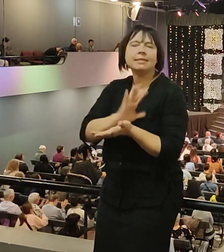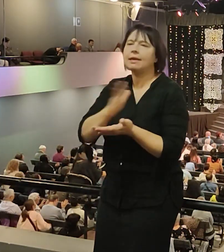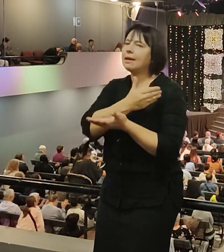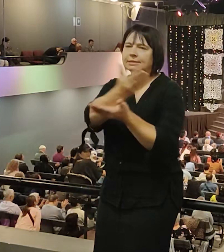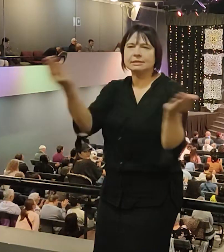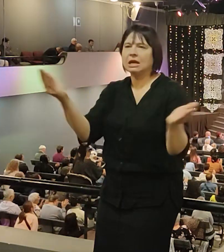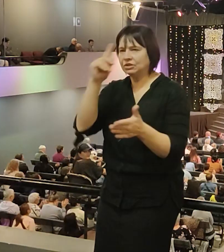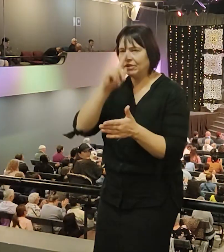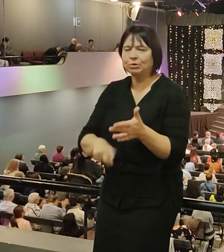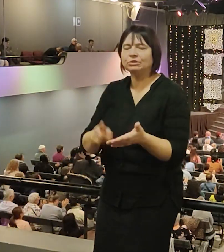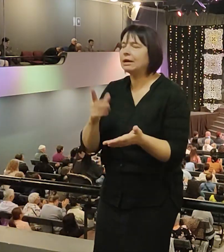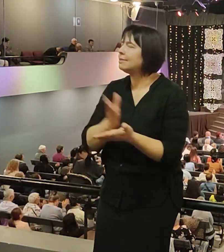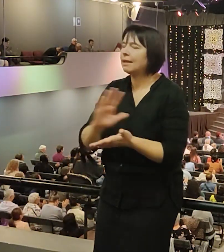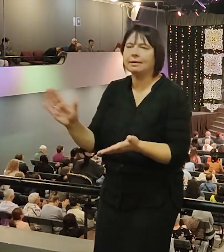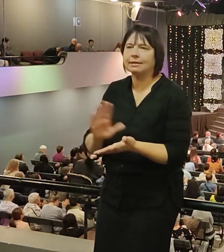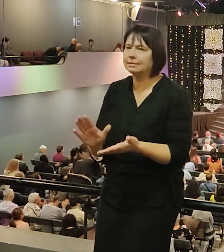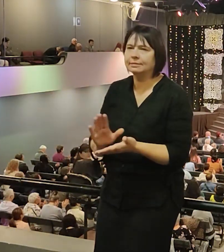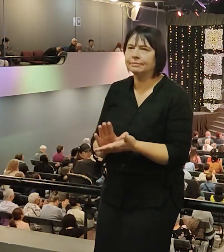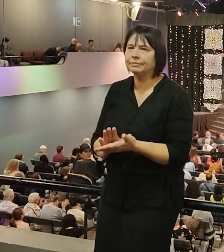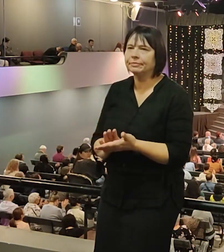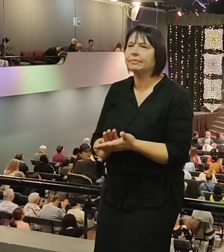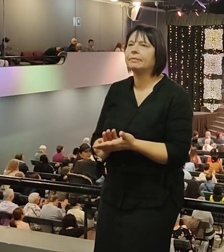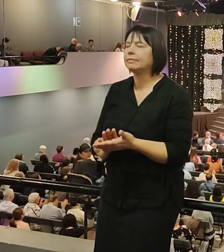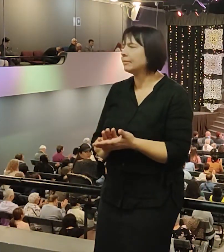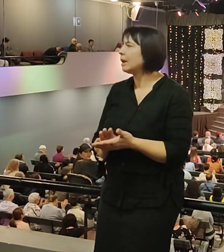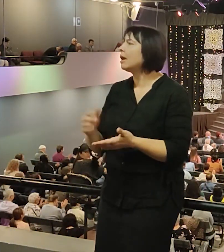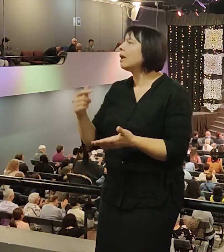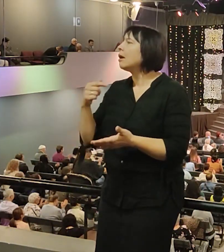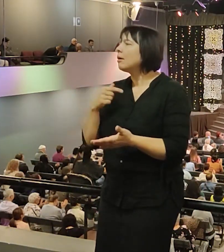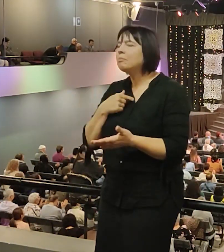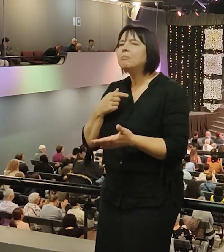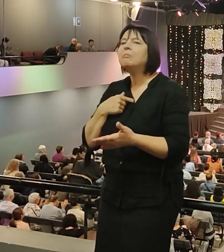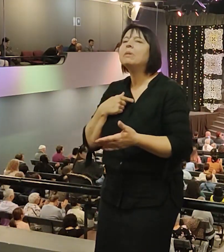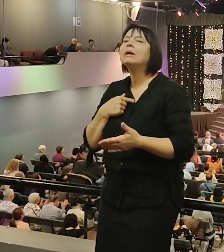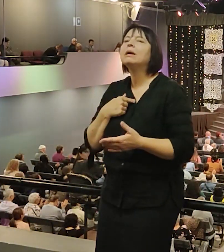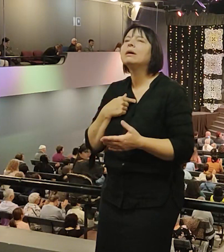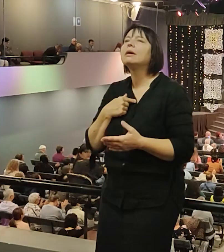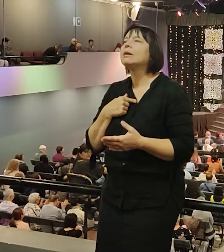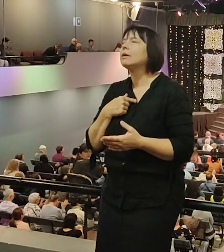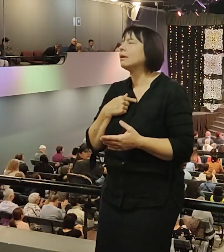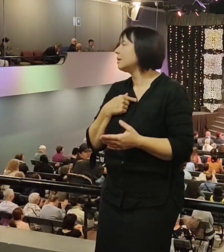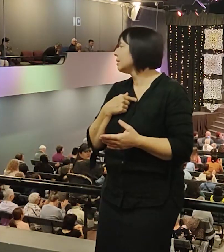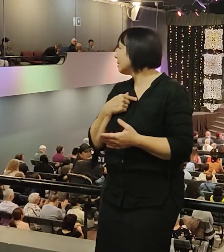сыны льва. Мы не сыны зайца. Мы сыны льва.